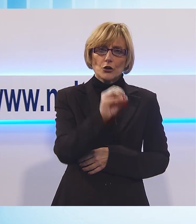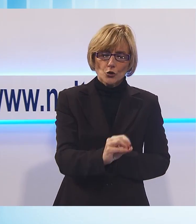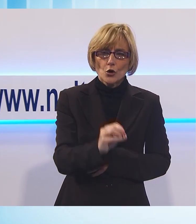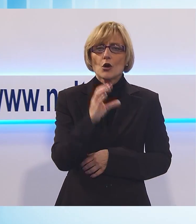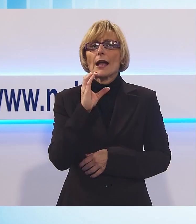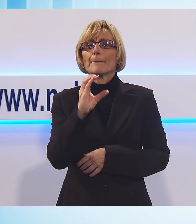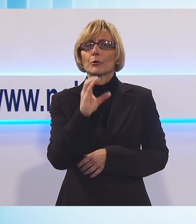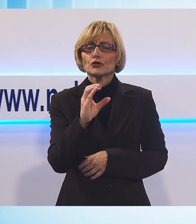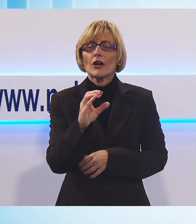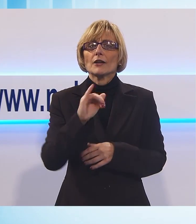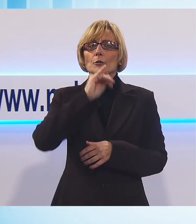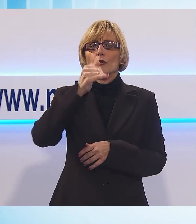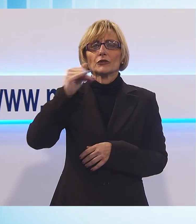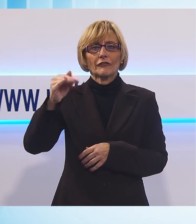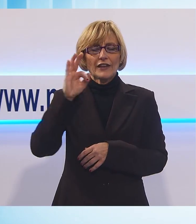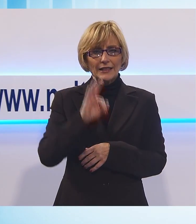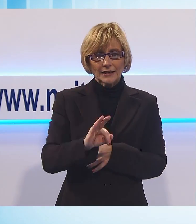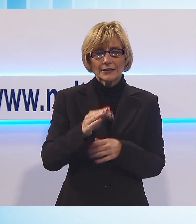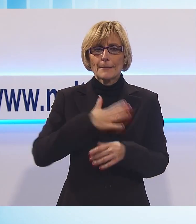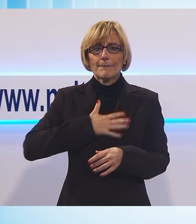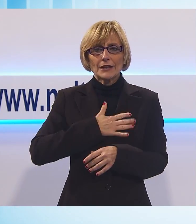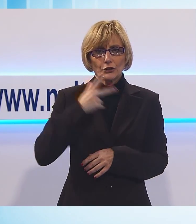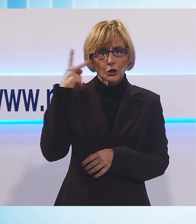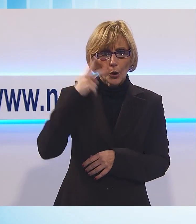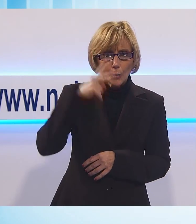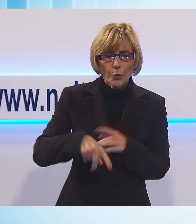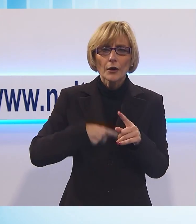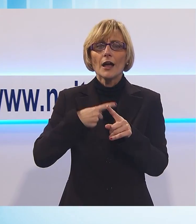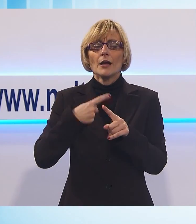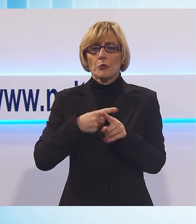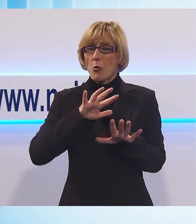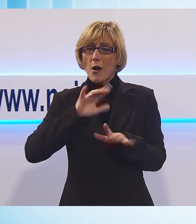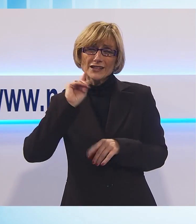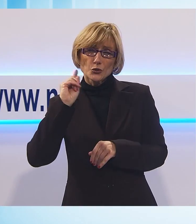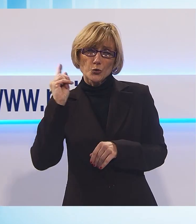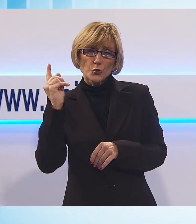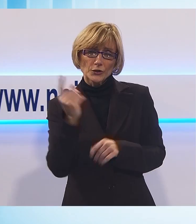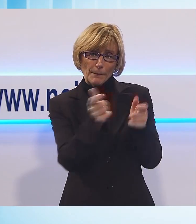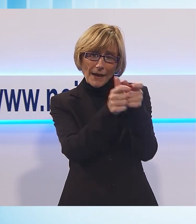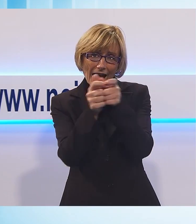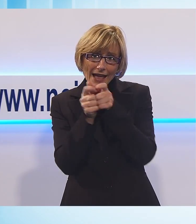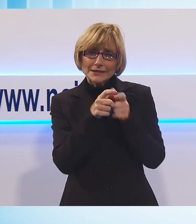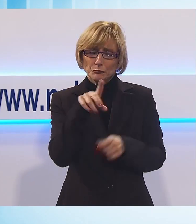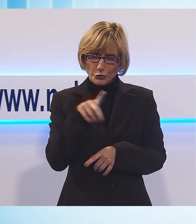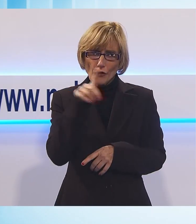Camporgiana, a Monte Fegatesi, di Bagni di Lucca, ma come dicevamo, in quasi tutti i paesi della nostra provincia.